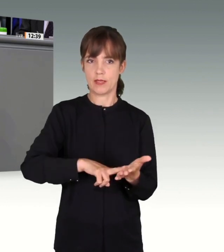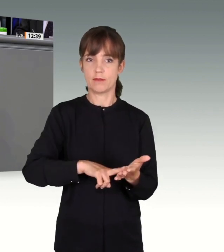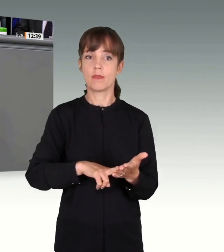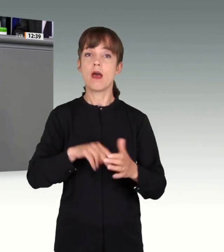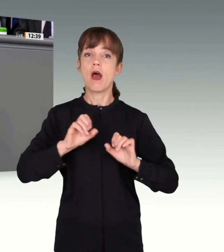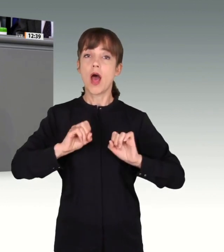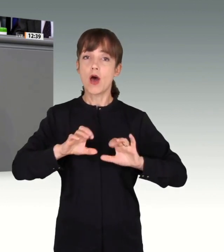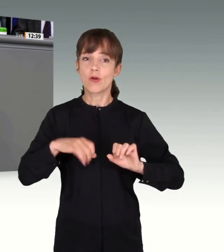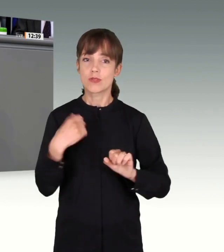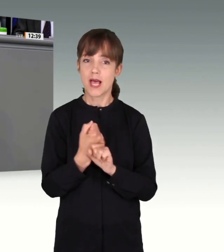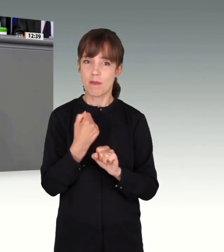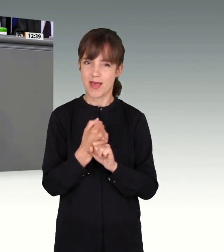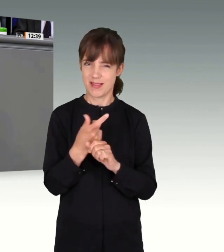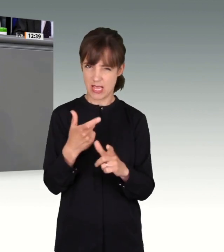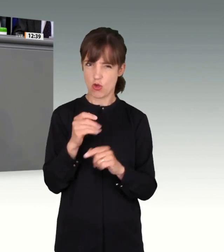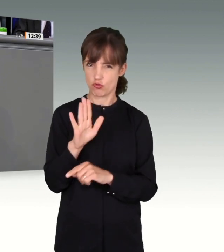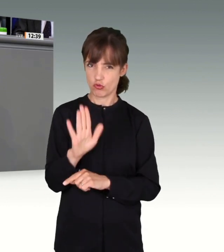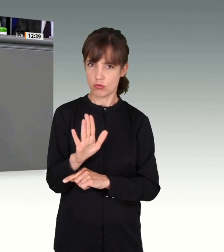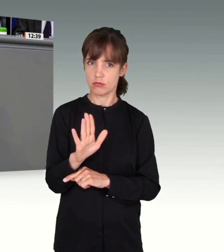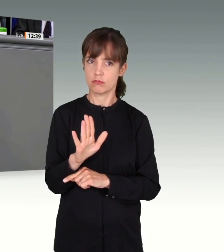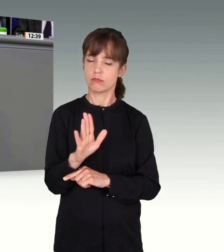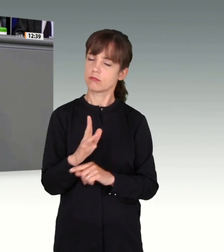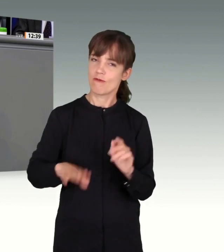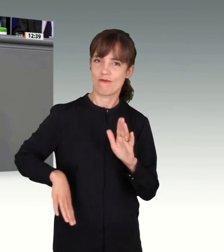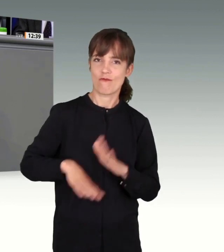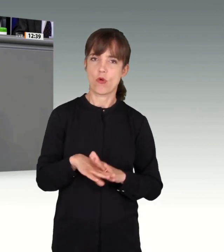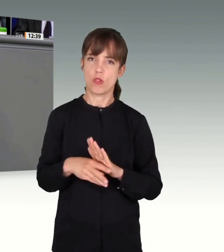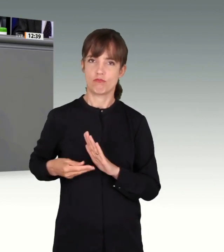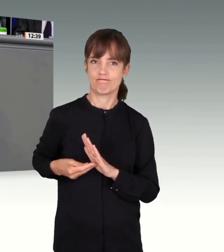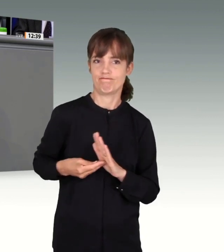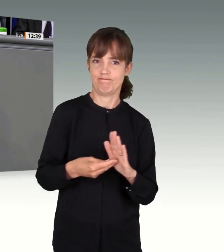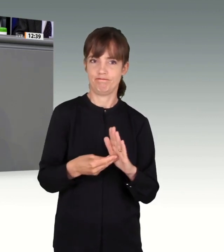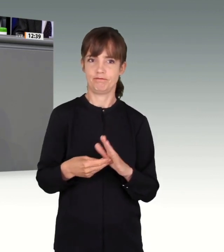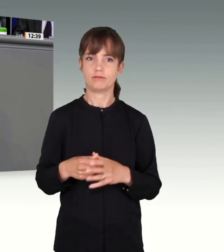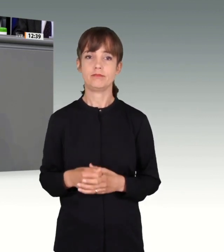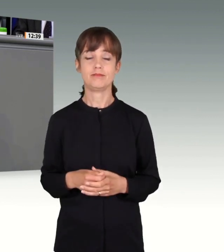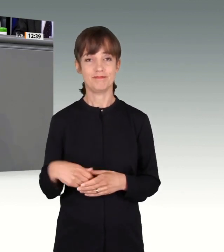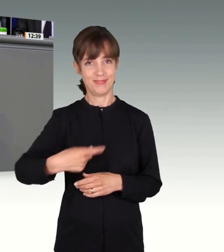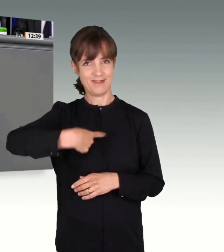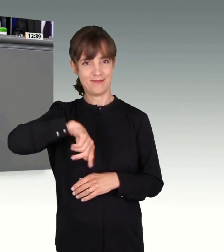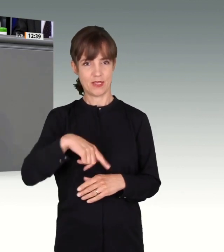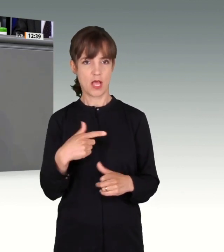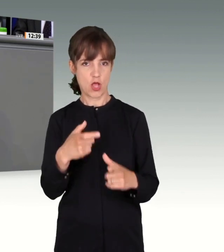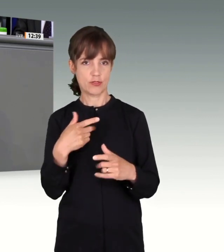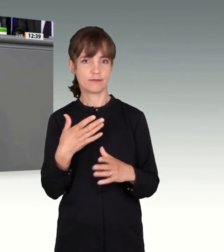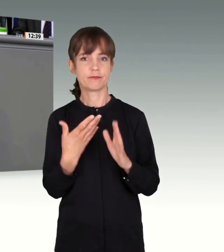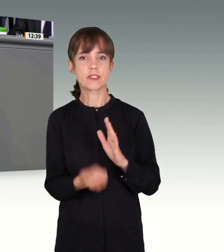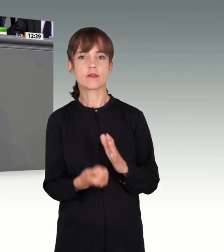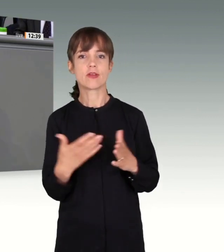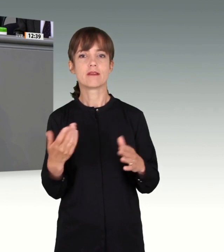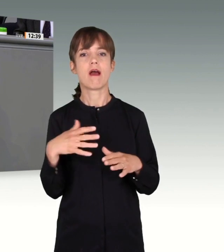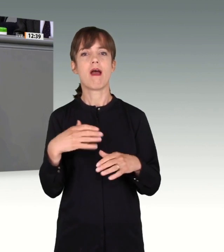Wir haben als Ausschuss festgestellt, der Attentäter war vor der Tat in islamistische Strukturen in Deutschland